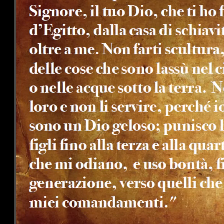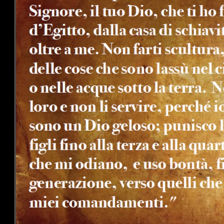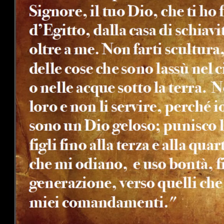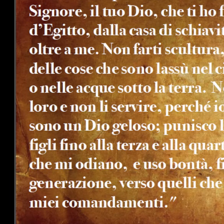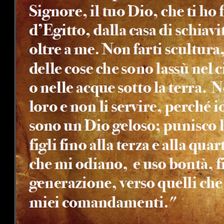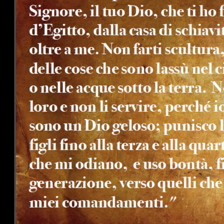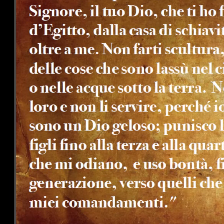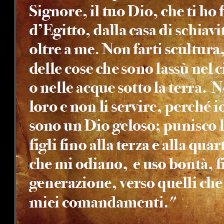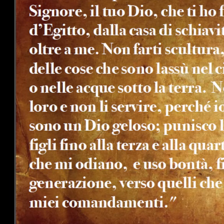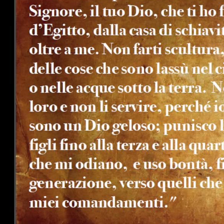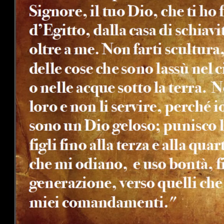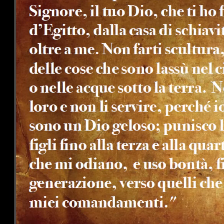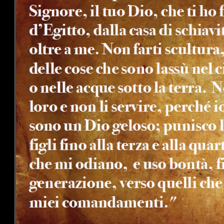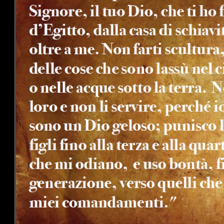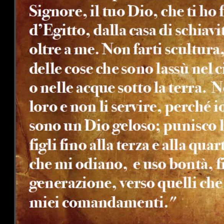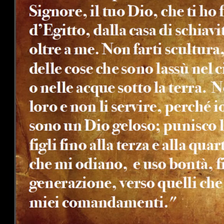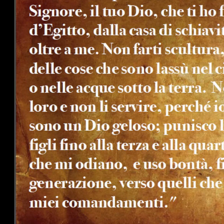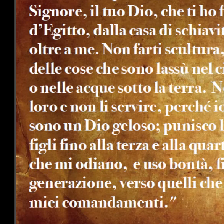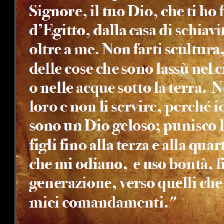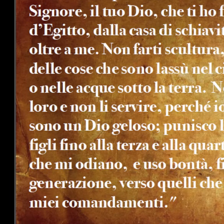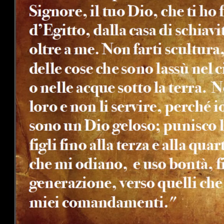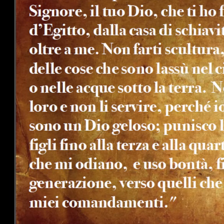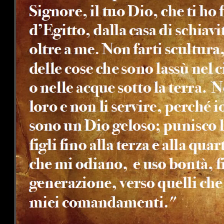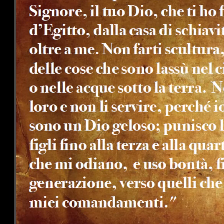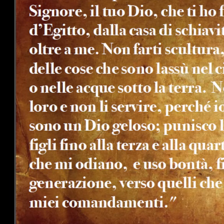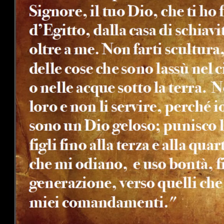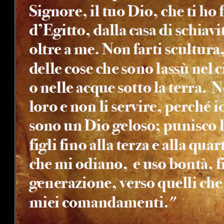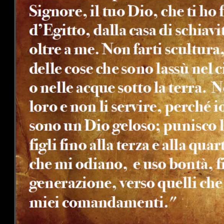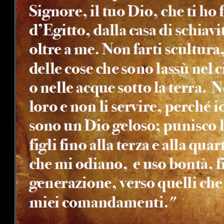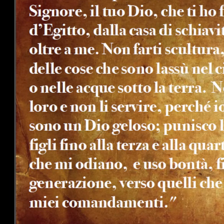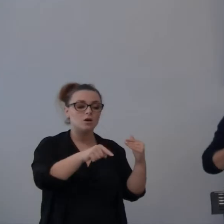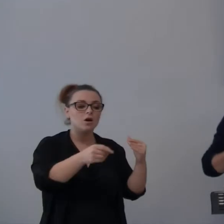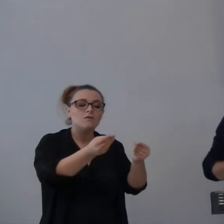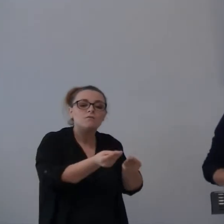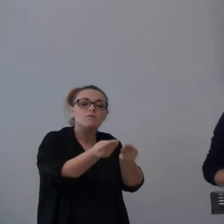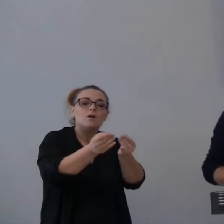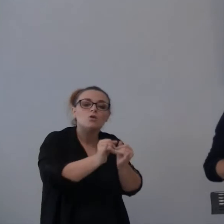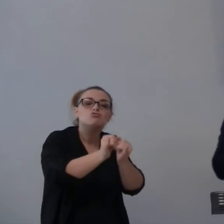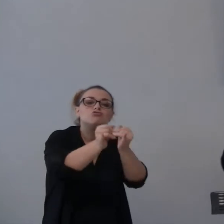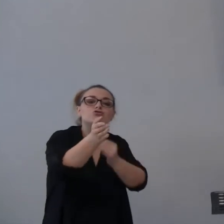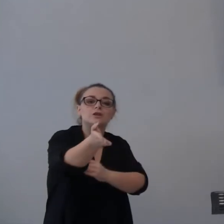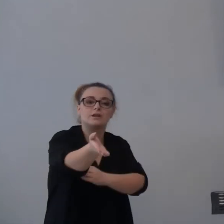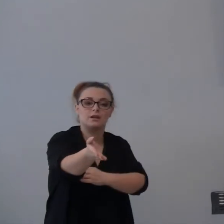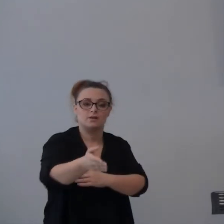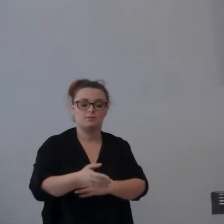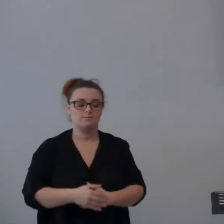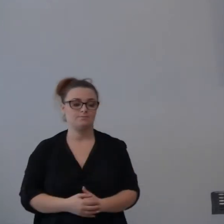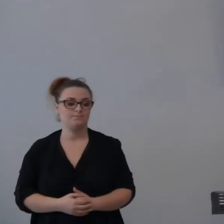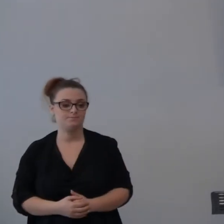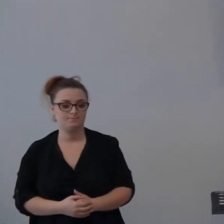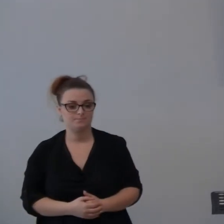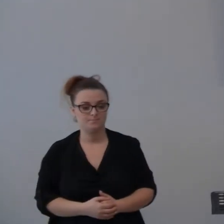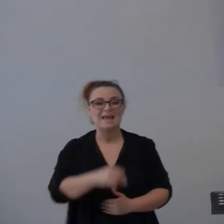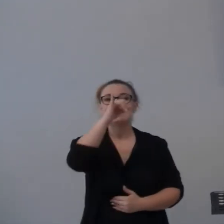fatto uscire dal paese d'Egitto, dalla casa di schiavitù. Israele anche qui era